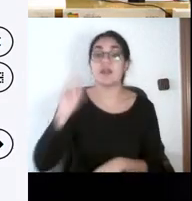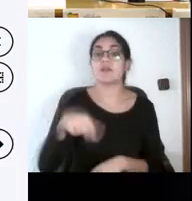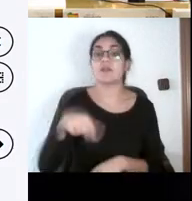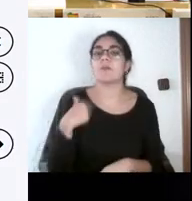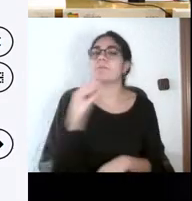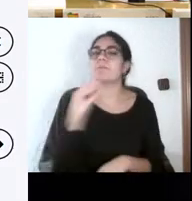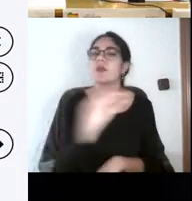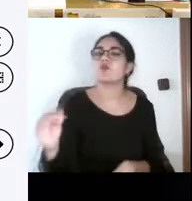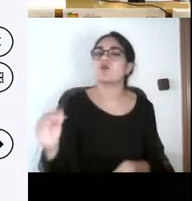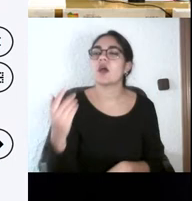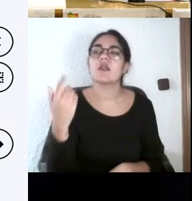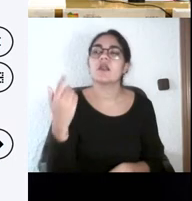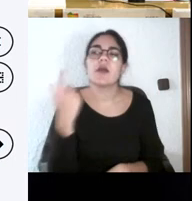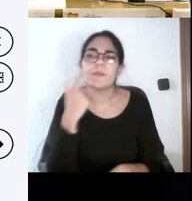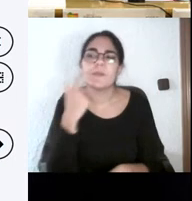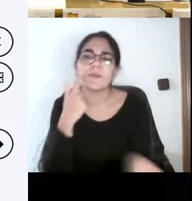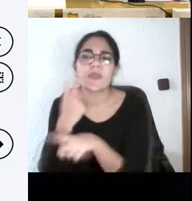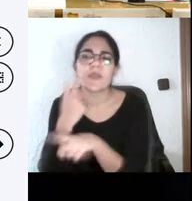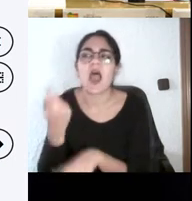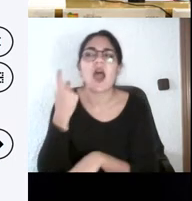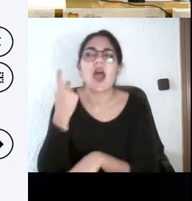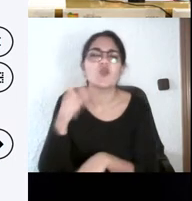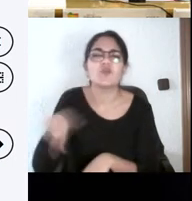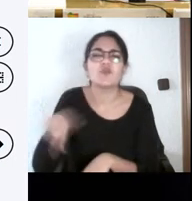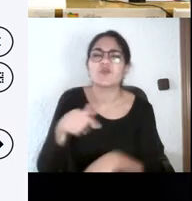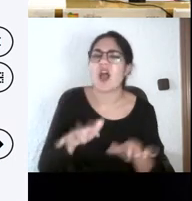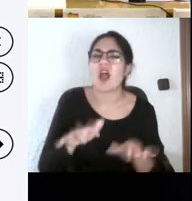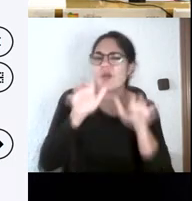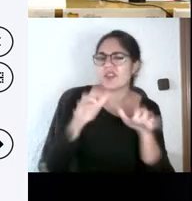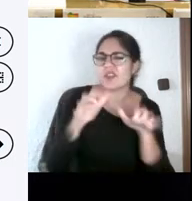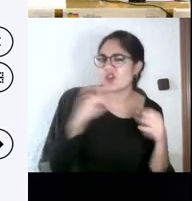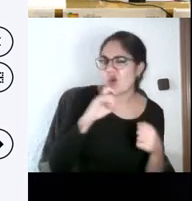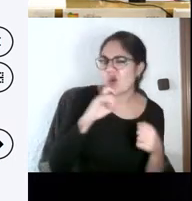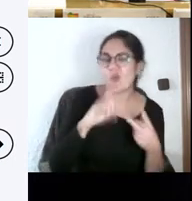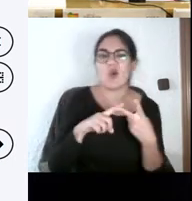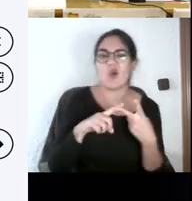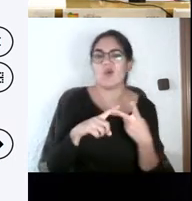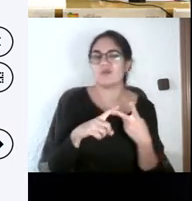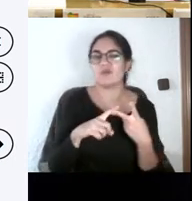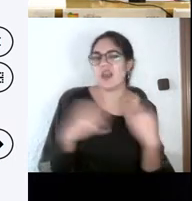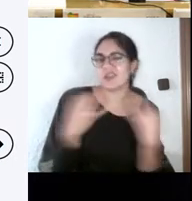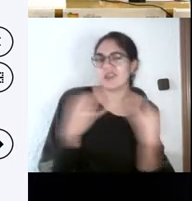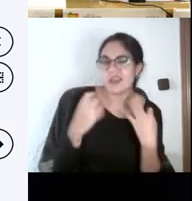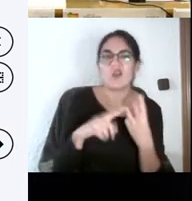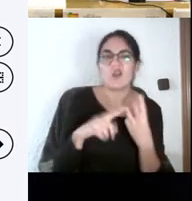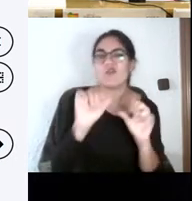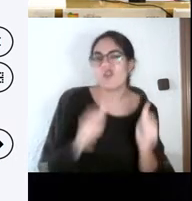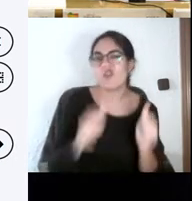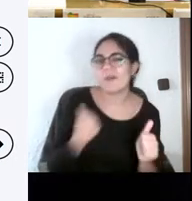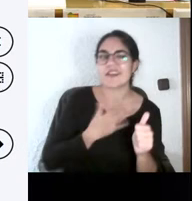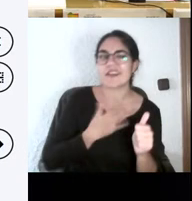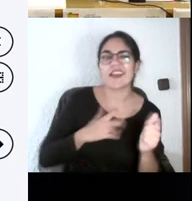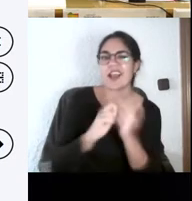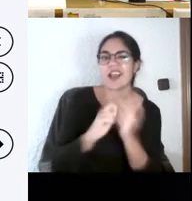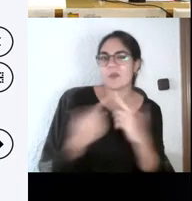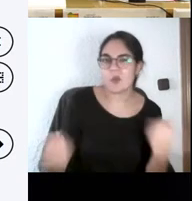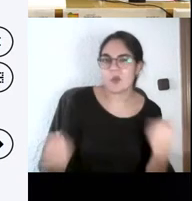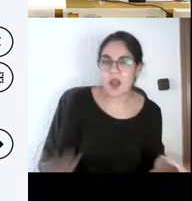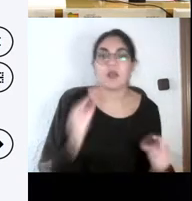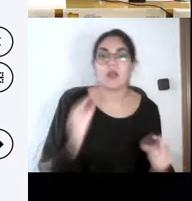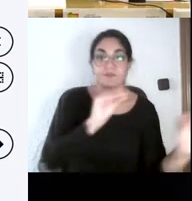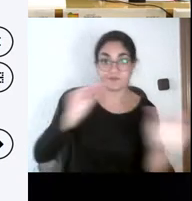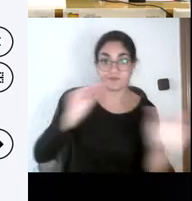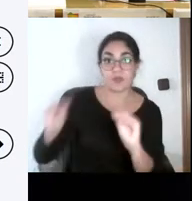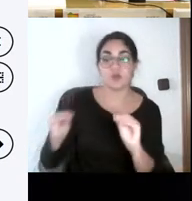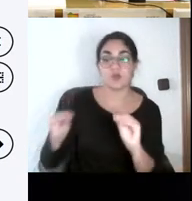servido, qué no, qué cambiarían. Obviamente esos estudiantes que te responden ya no van a estar al año que viene, pero da igual, aprendes